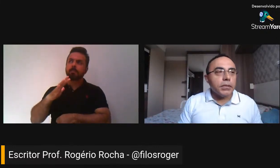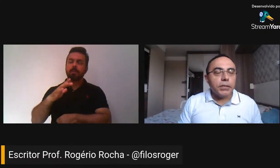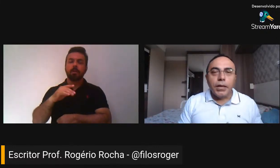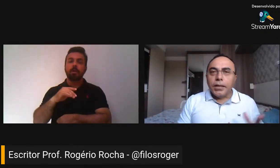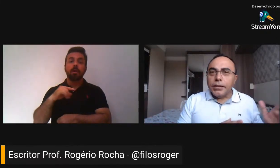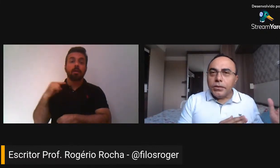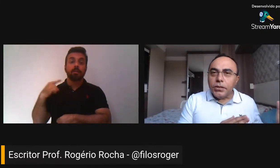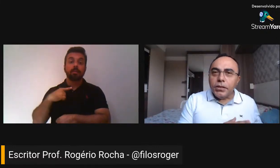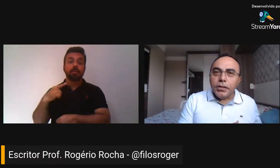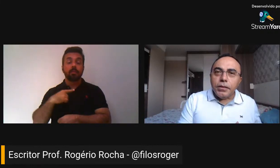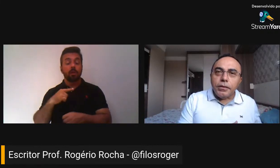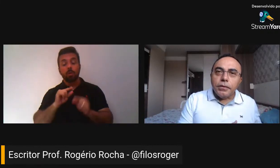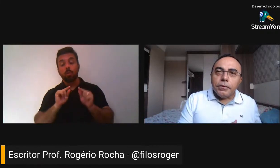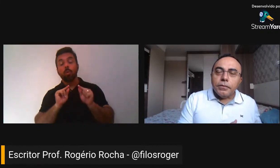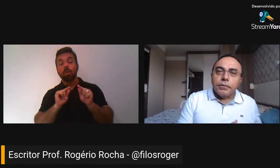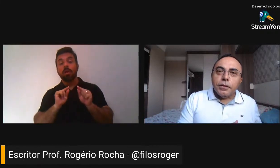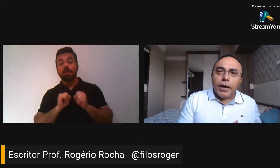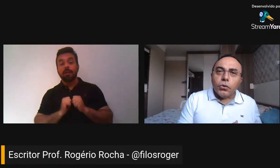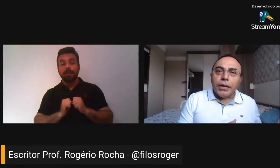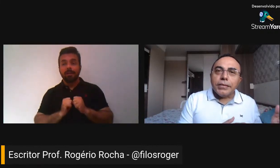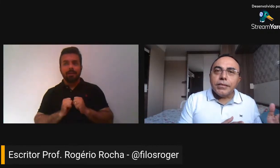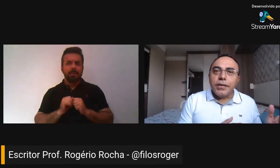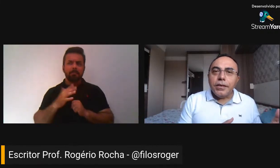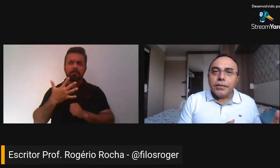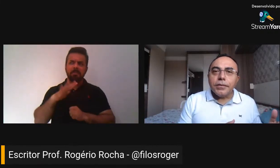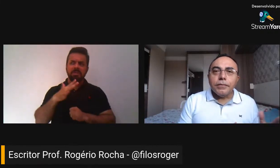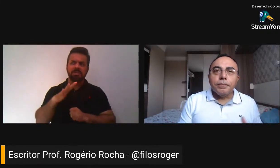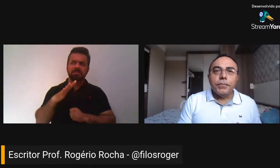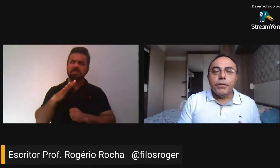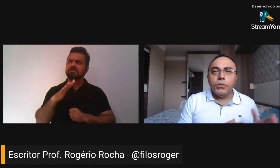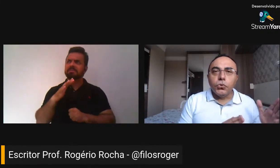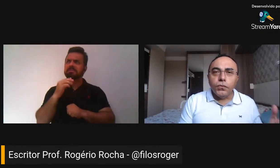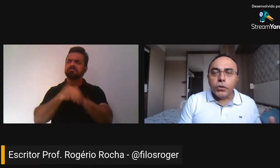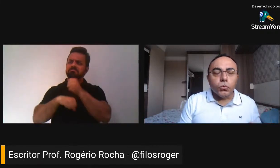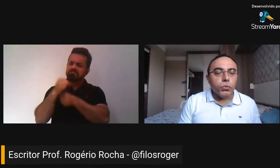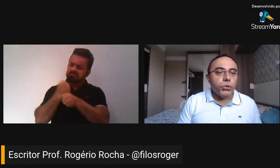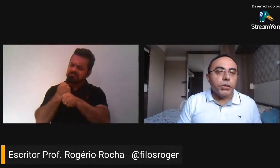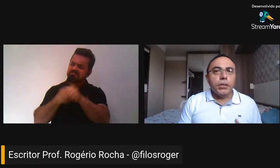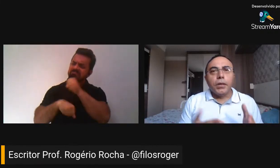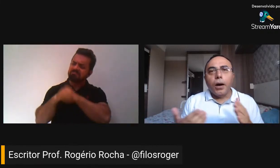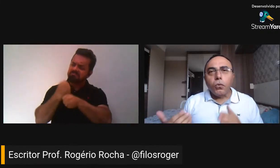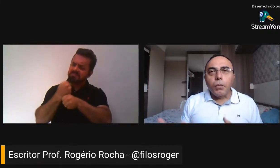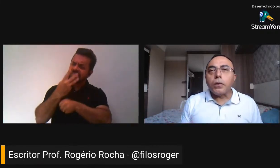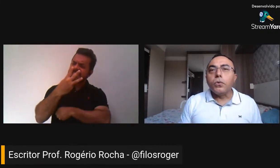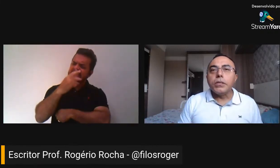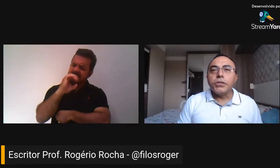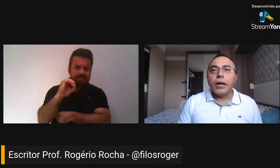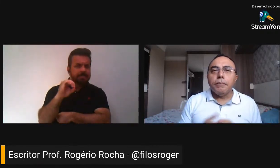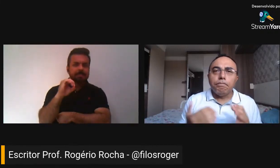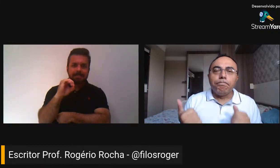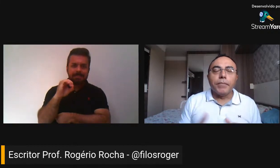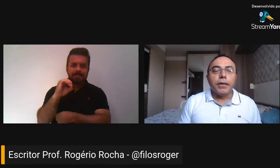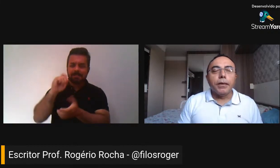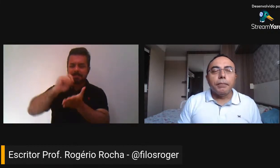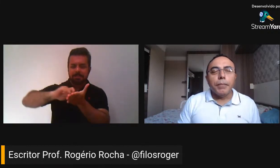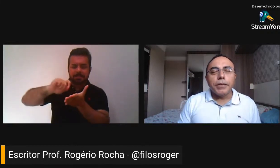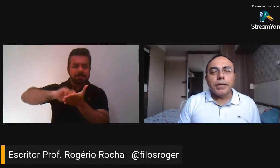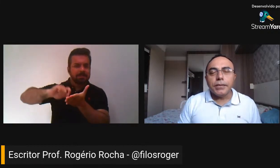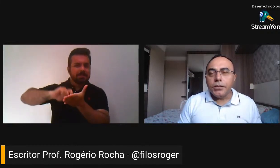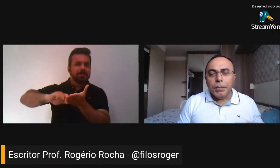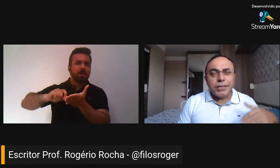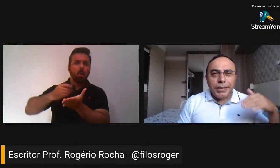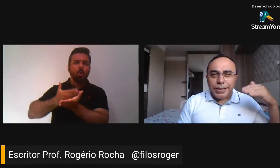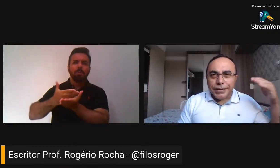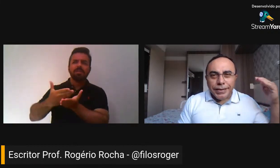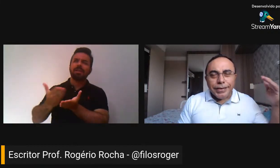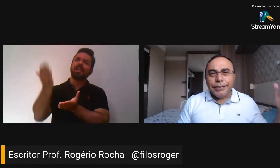coisas de adolescência e de juventude. Alguma coisa já mais